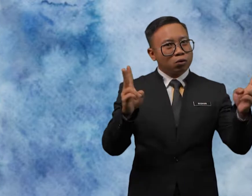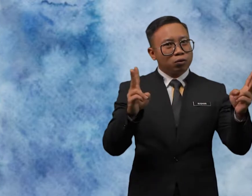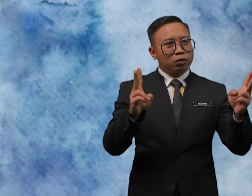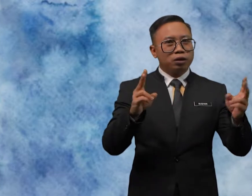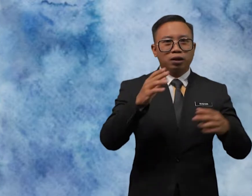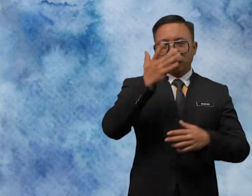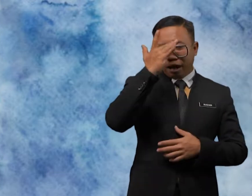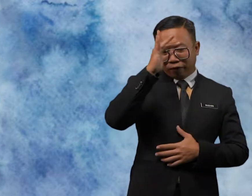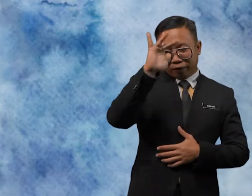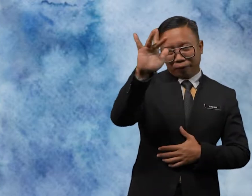clever